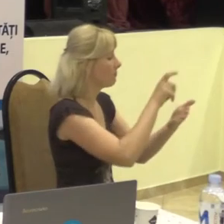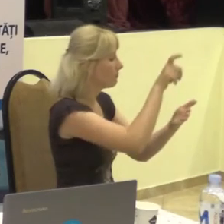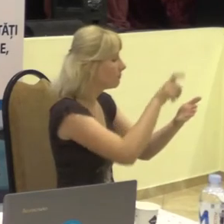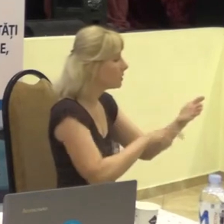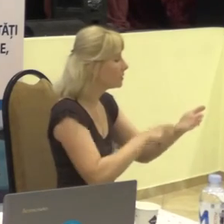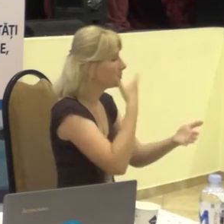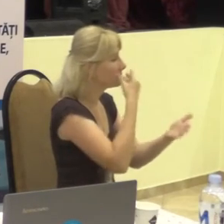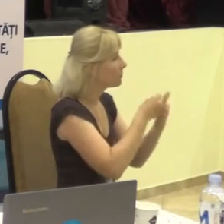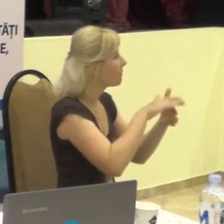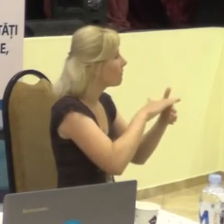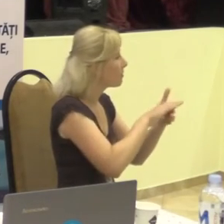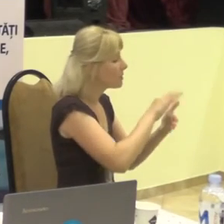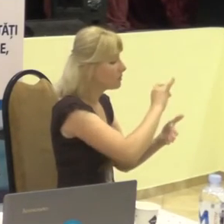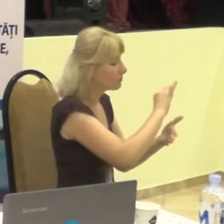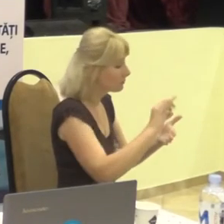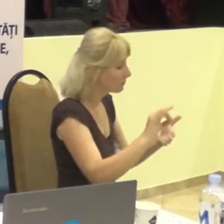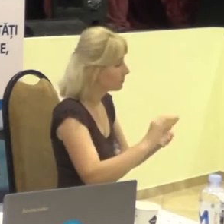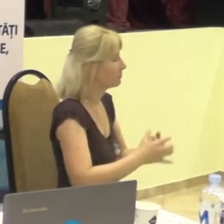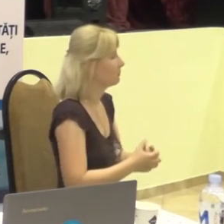ești înscris,